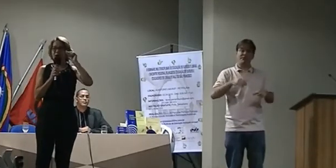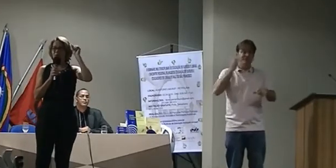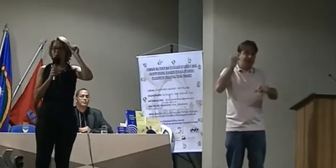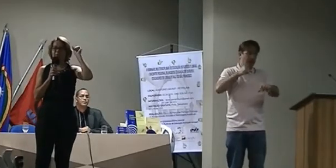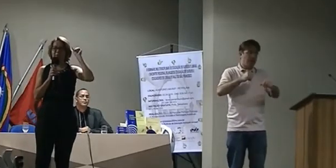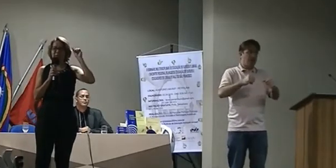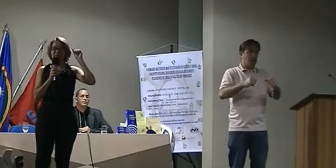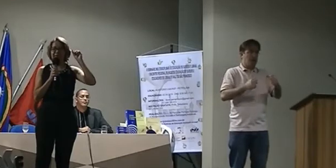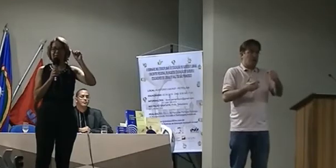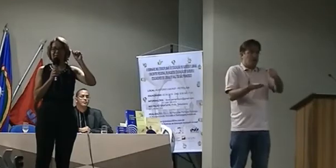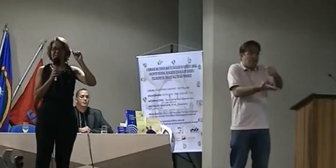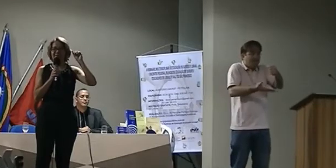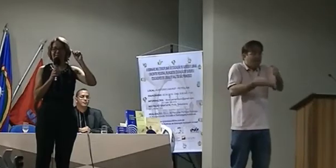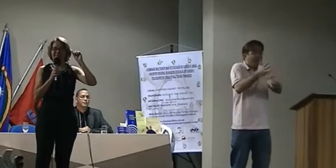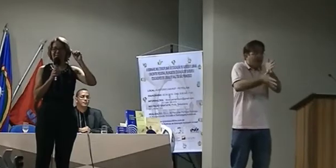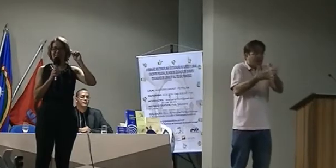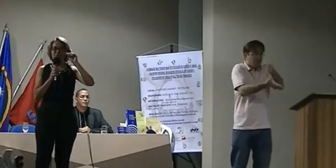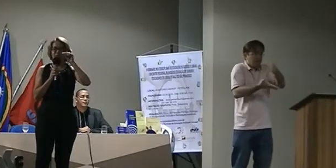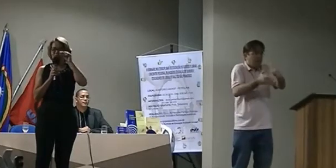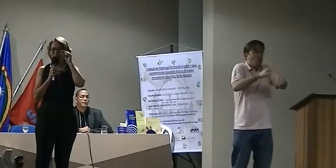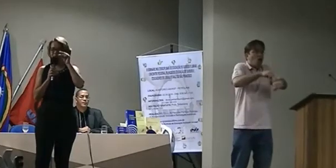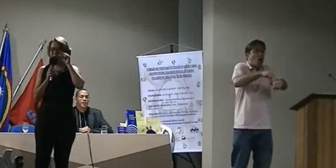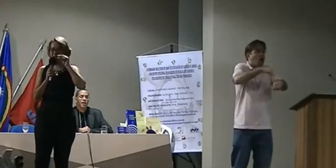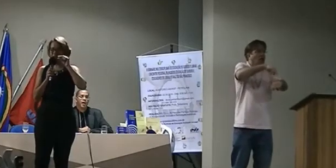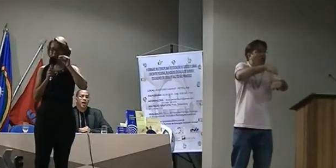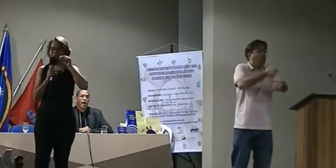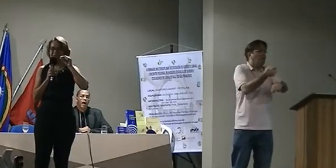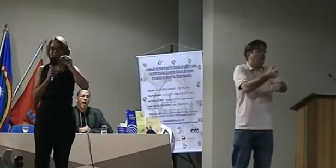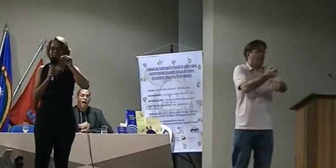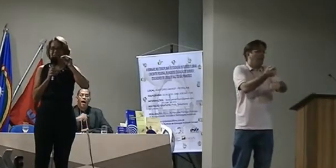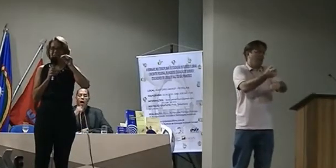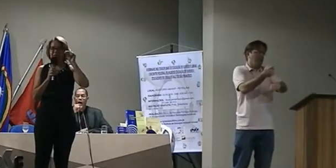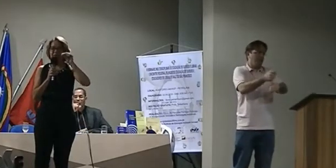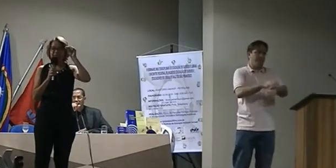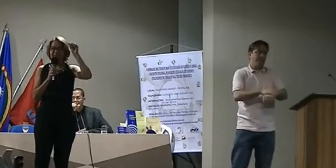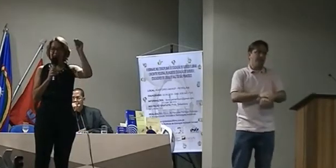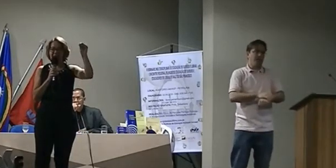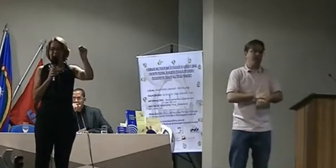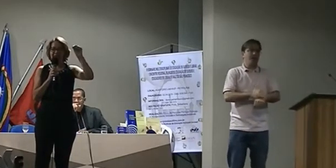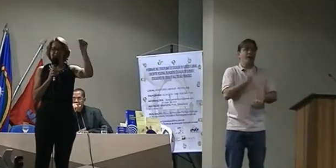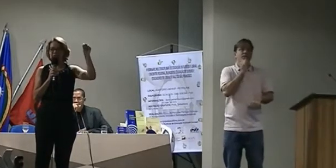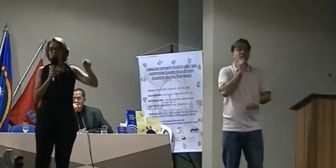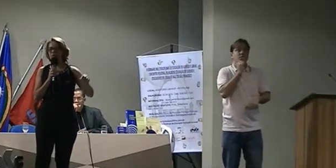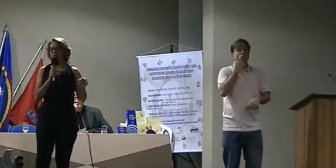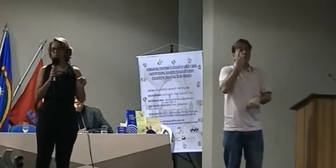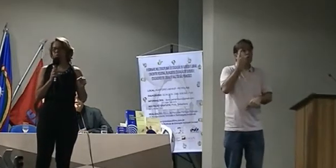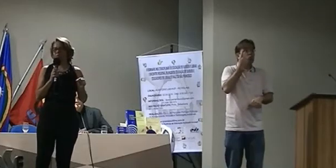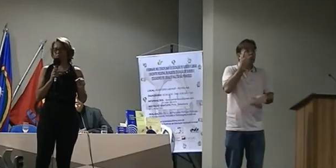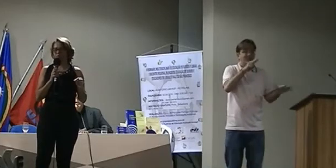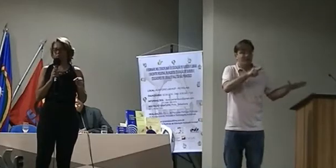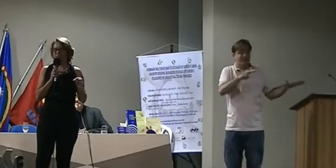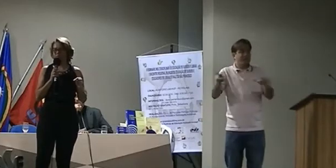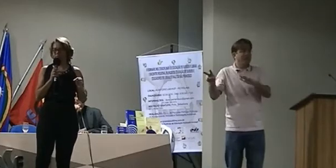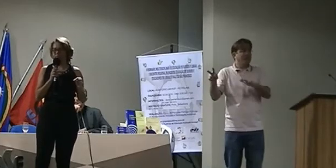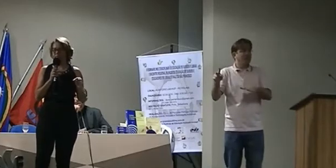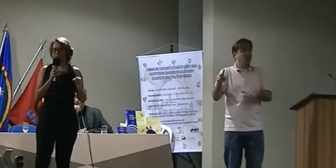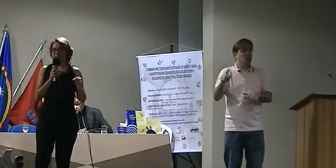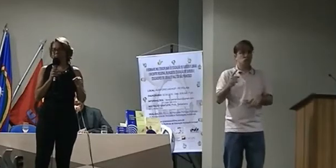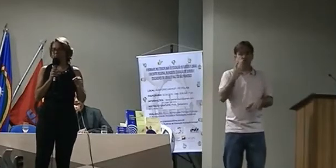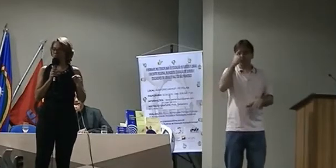aula por semana durante um semestre para ensinar tanta coisa para o professor. A